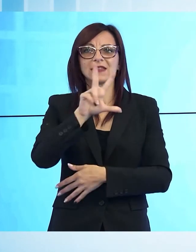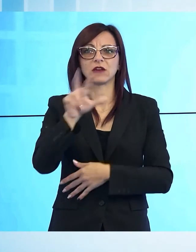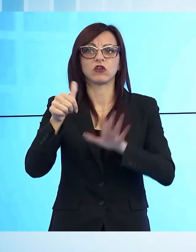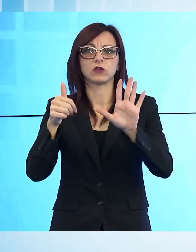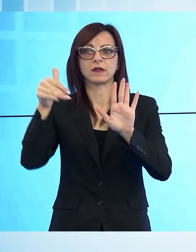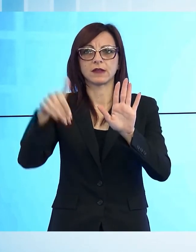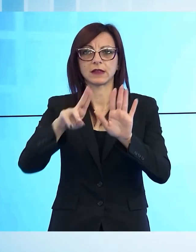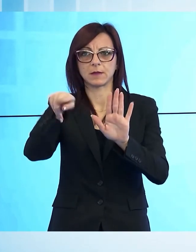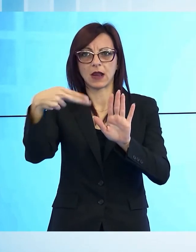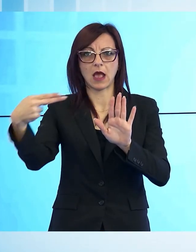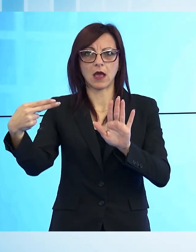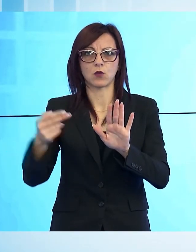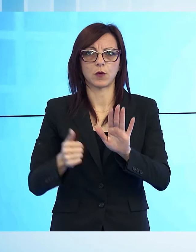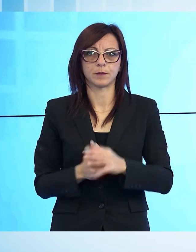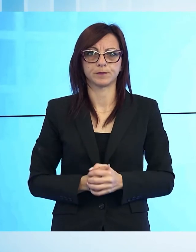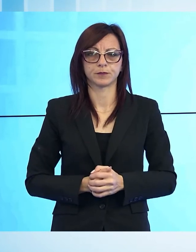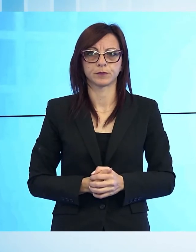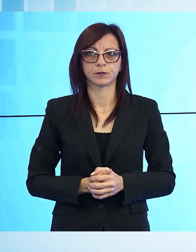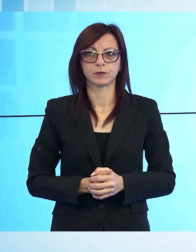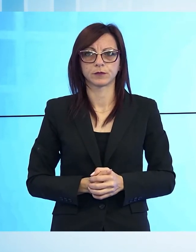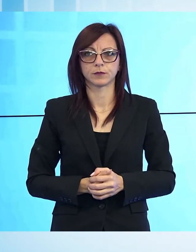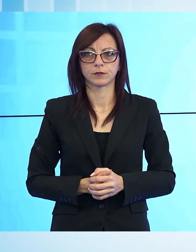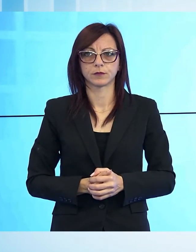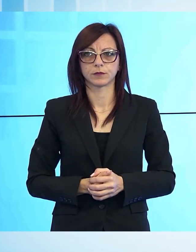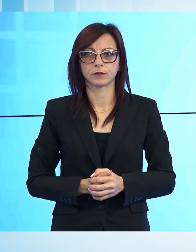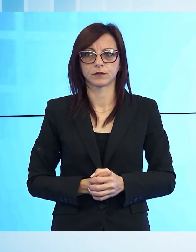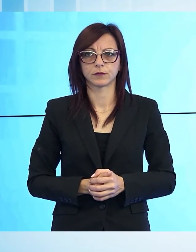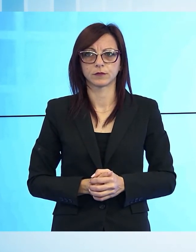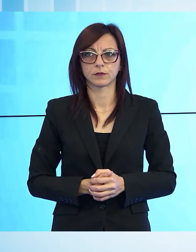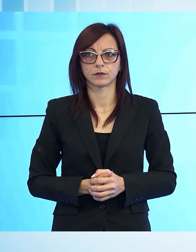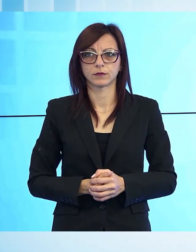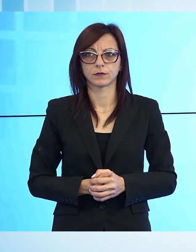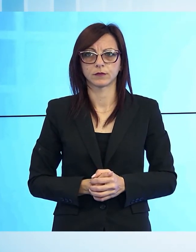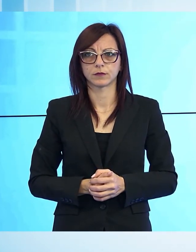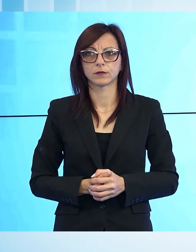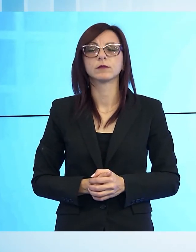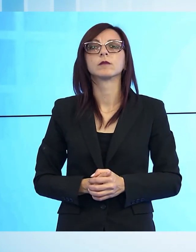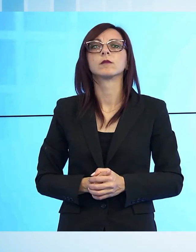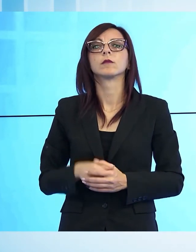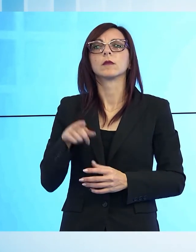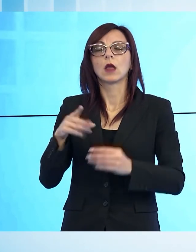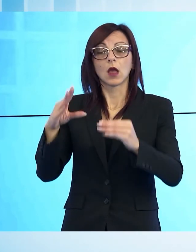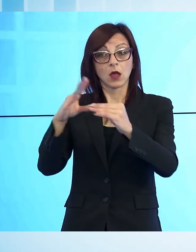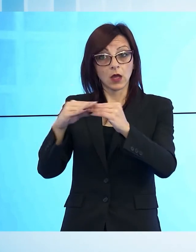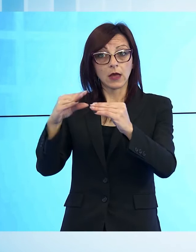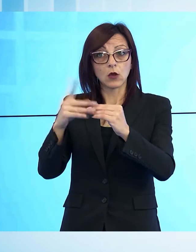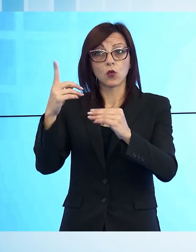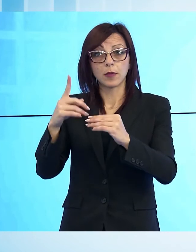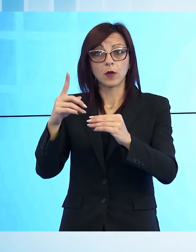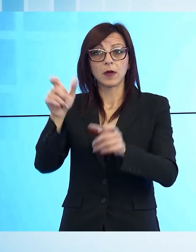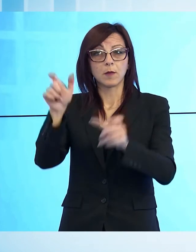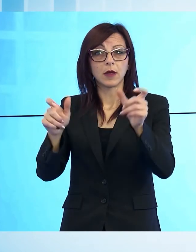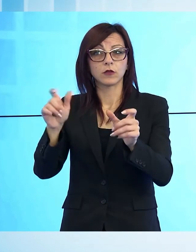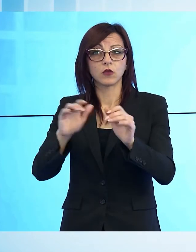euro. Sarà un edificio che verrà utilizzato per tutta la collettività, in particolare per i fornacini e non solo, a scopo